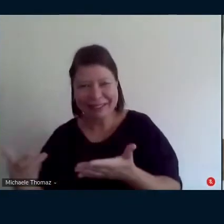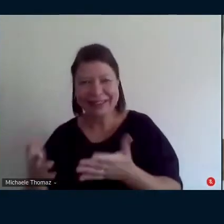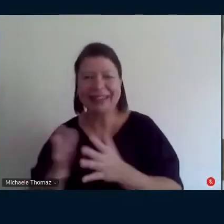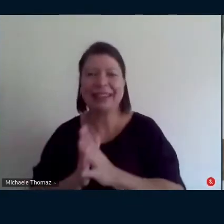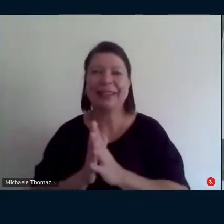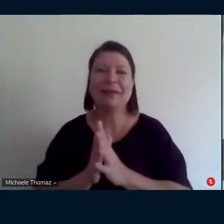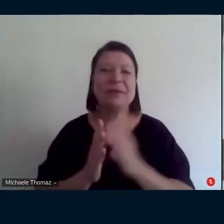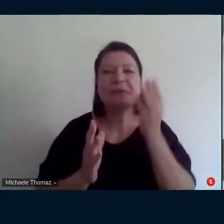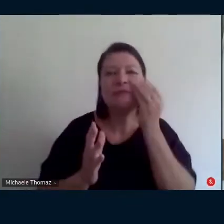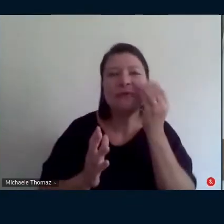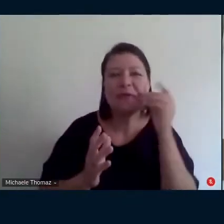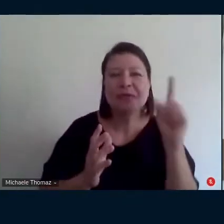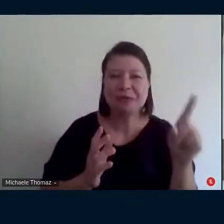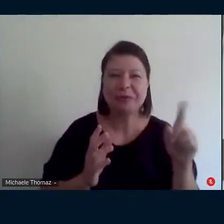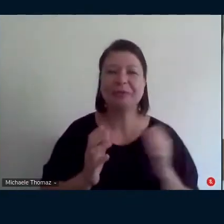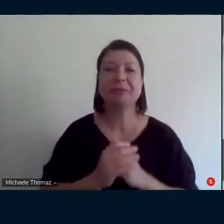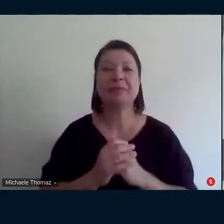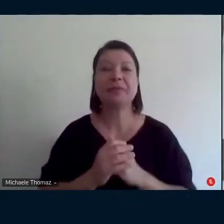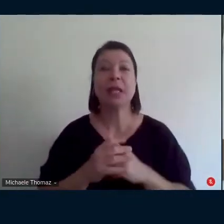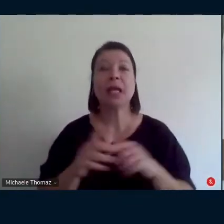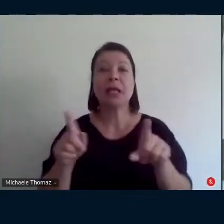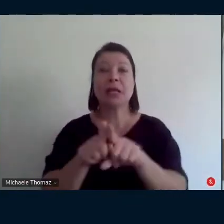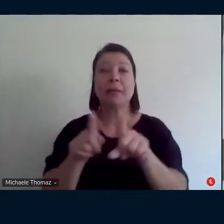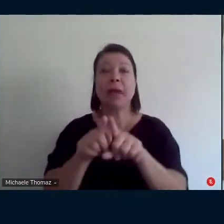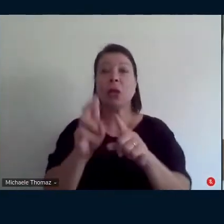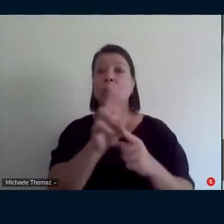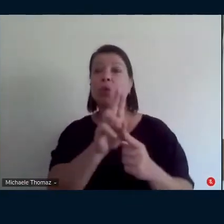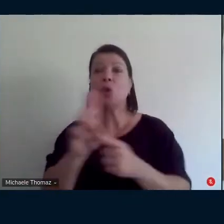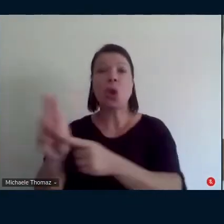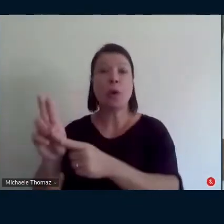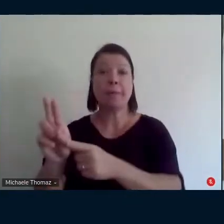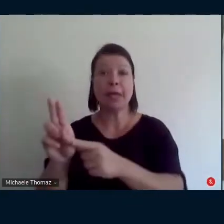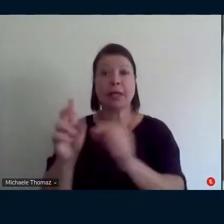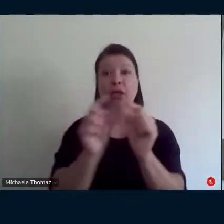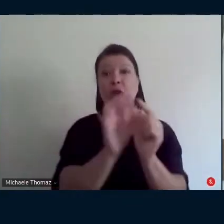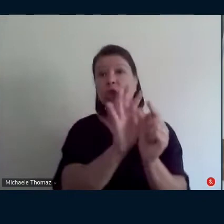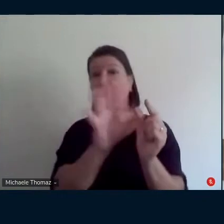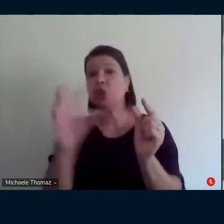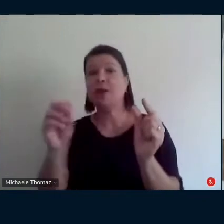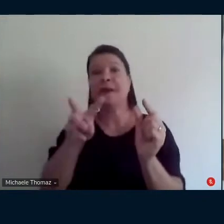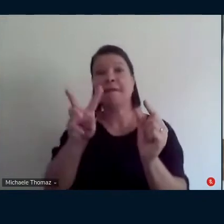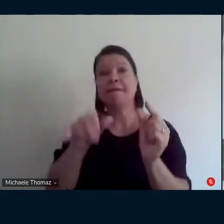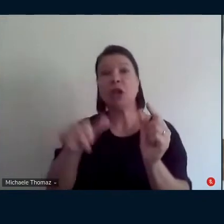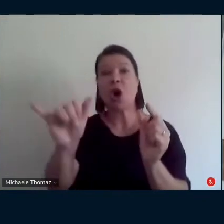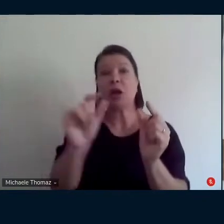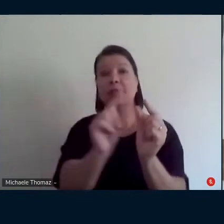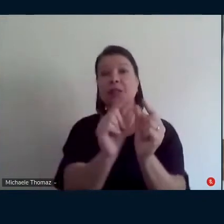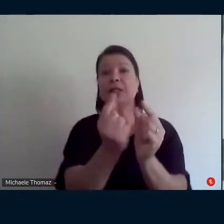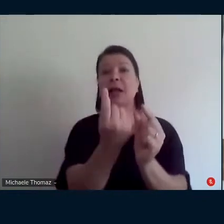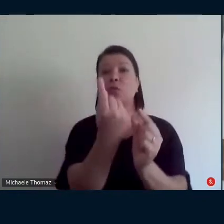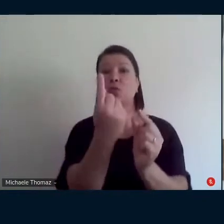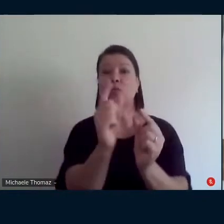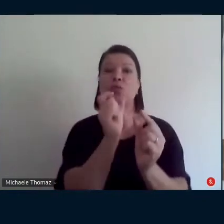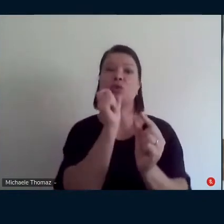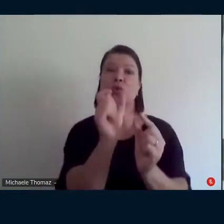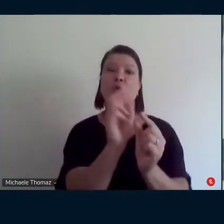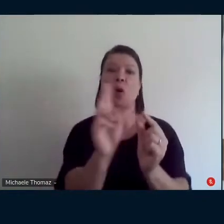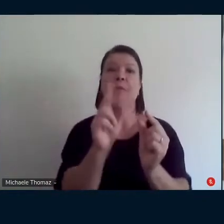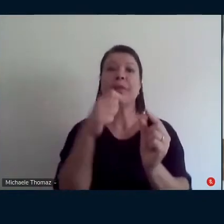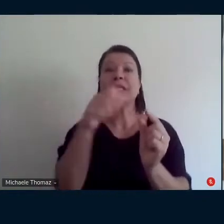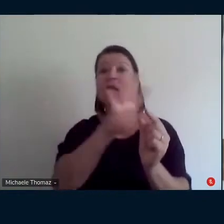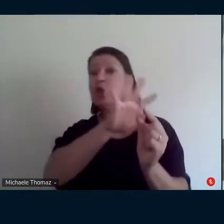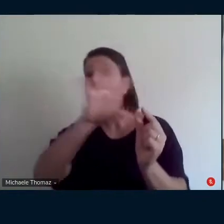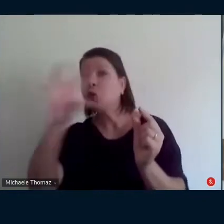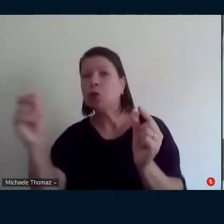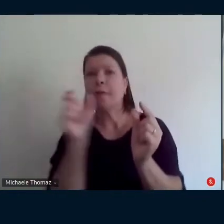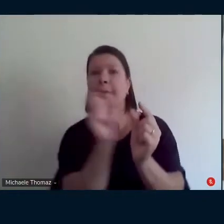o nome por extenso do bigode que eu acho que valeria a pena colocar nas suas referências porque todos os outros autores estão assim então acho que